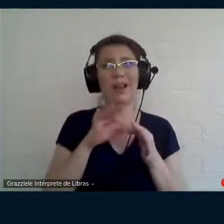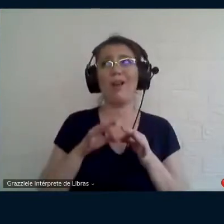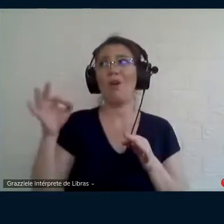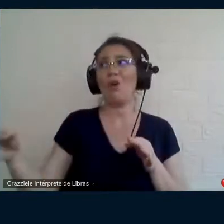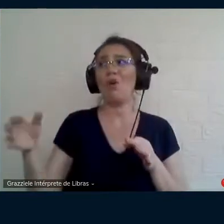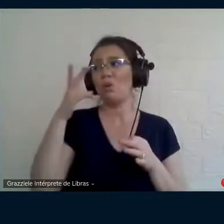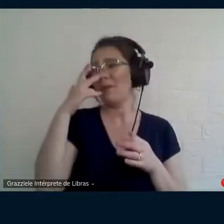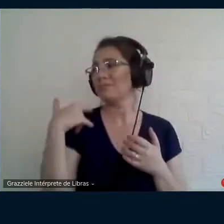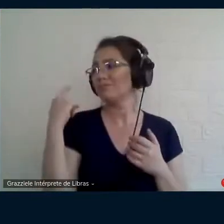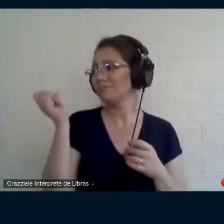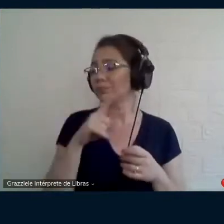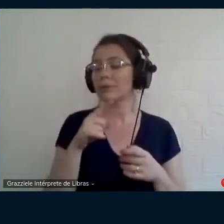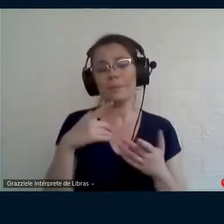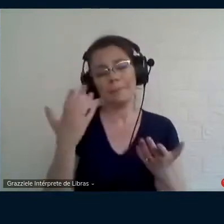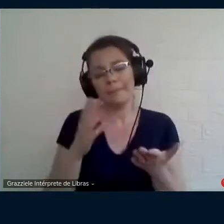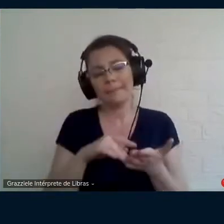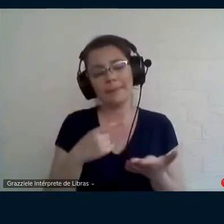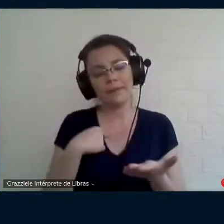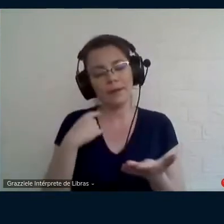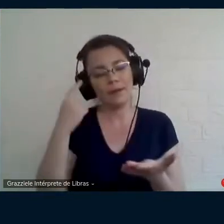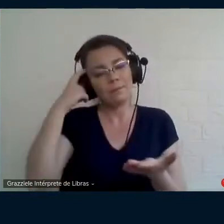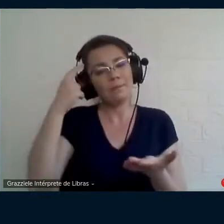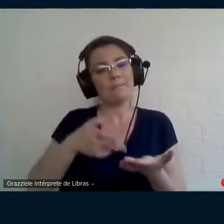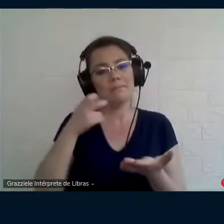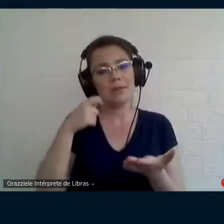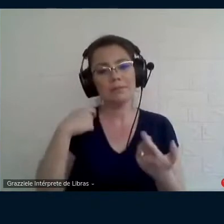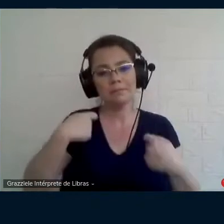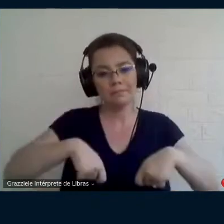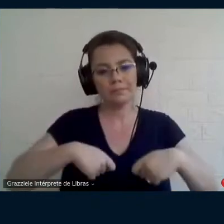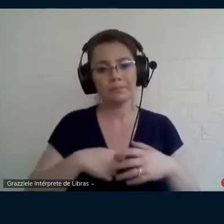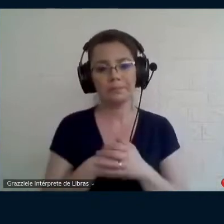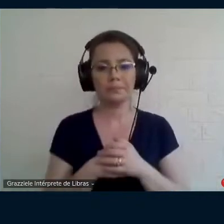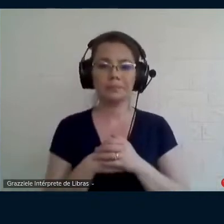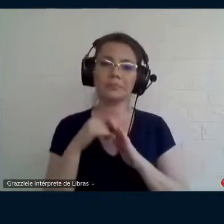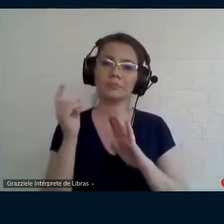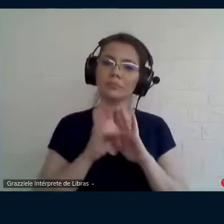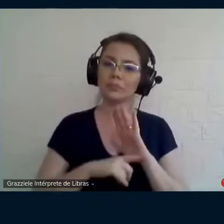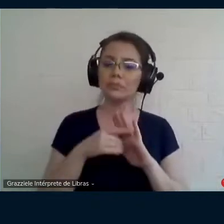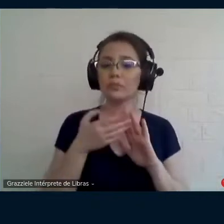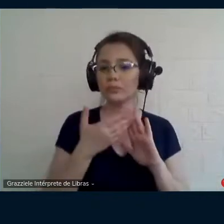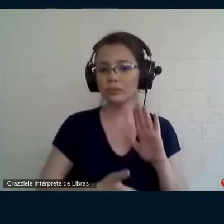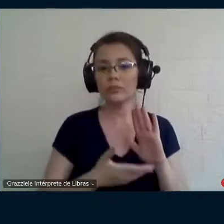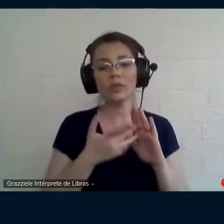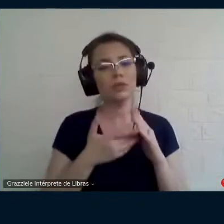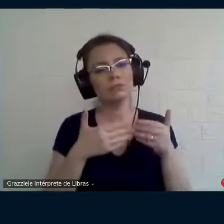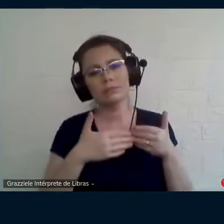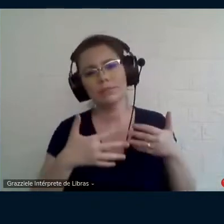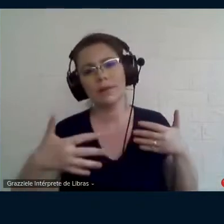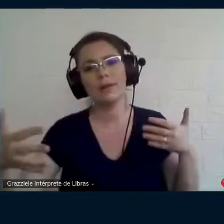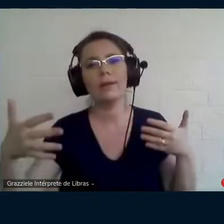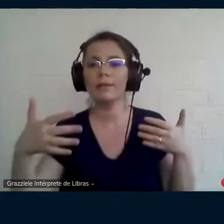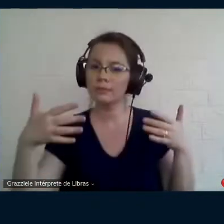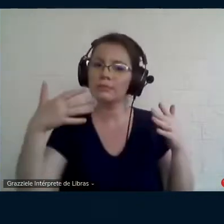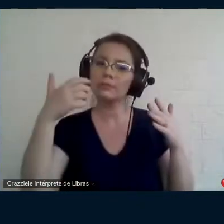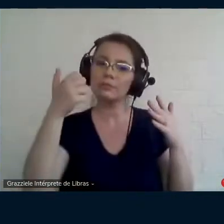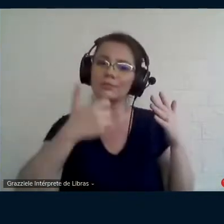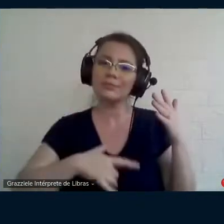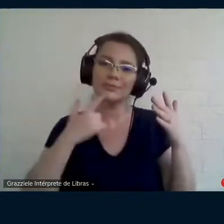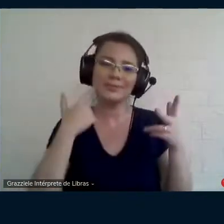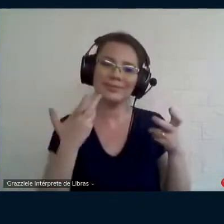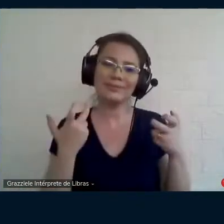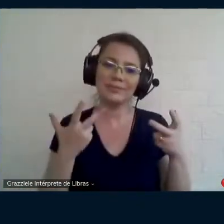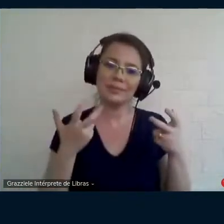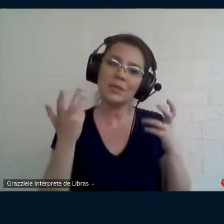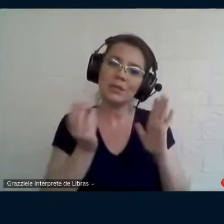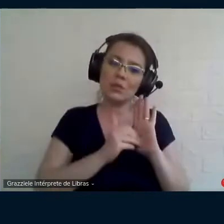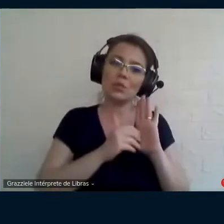então a lei e o direito como o acionamento deles ao longo de todo o texto, tá? Parabéns